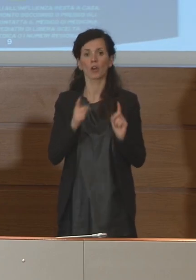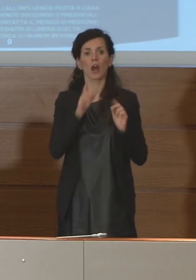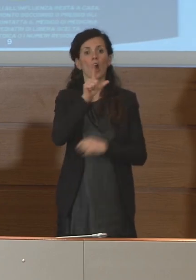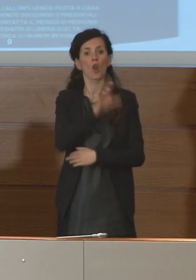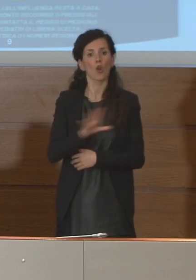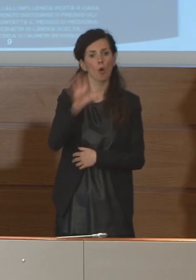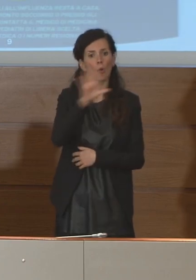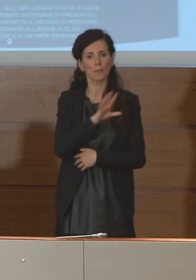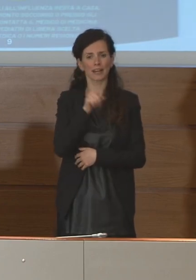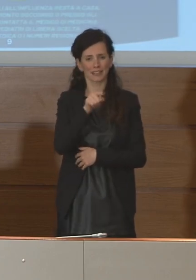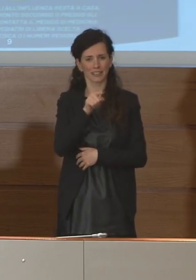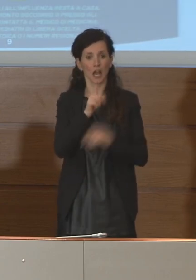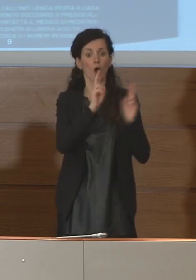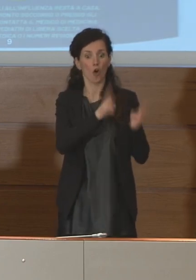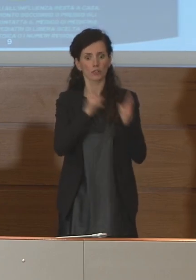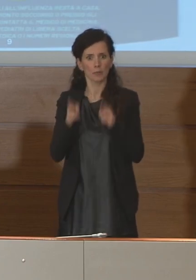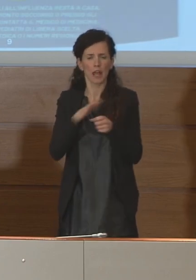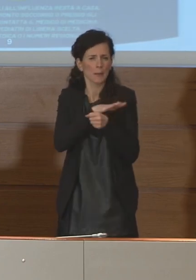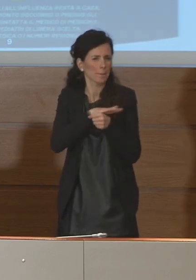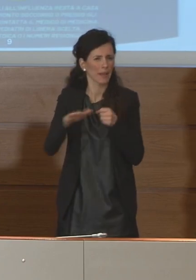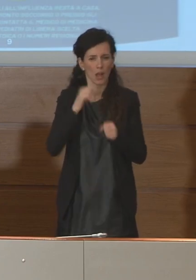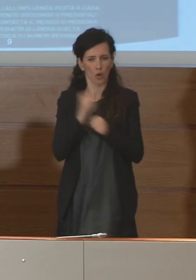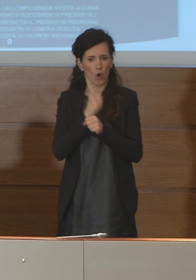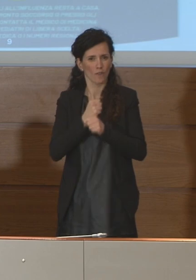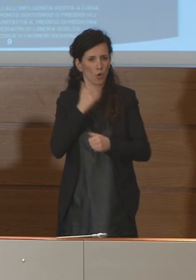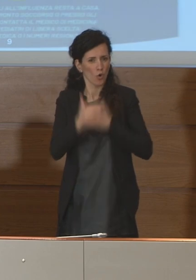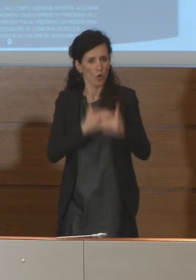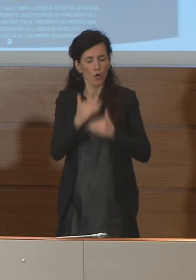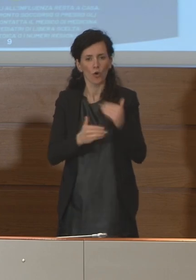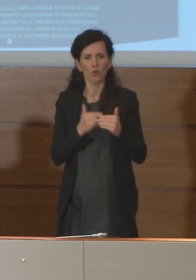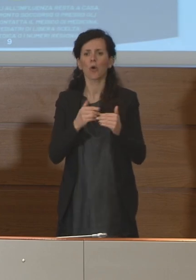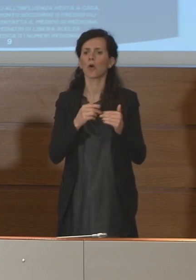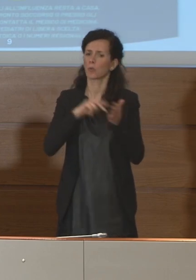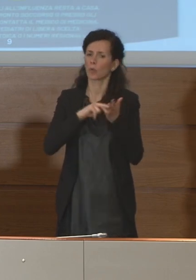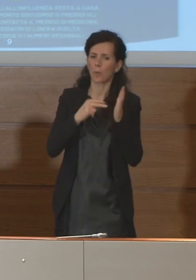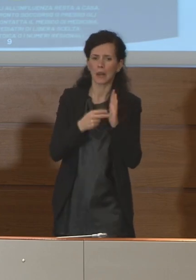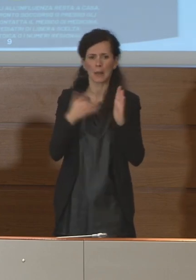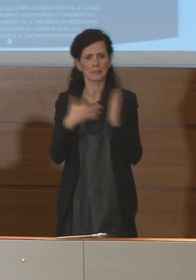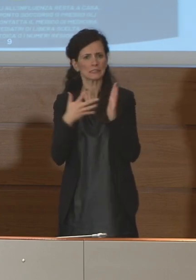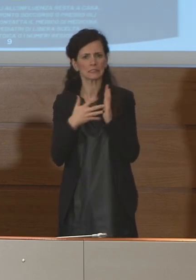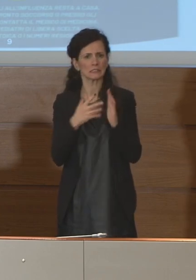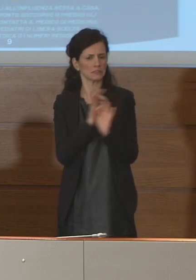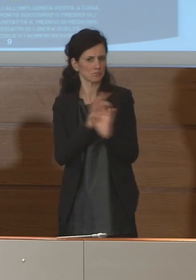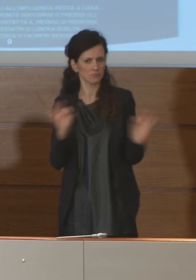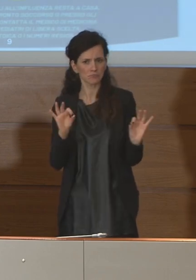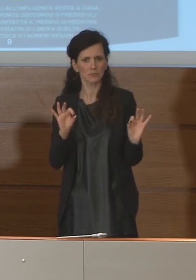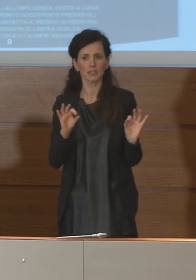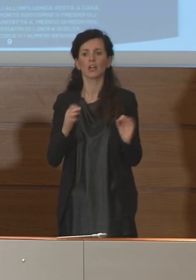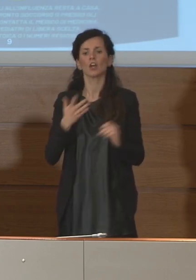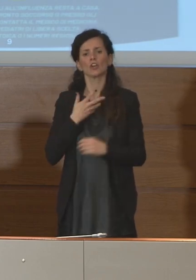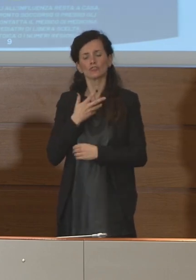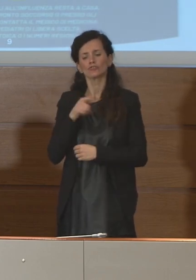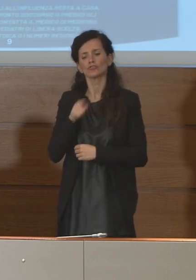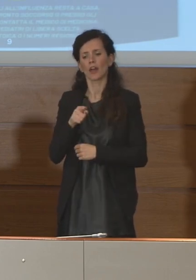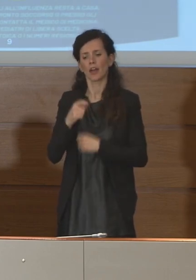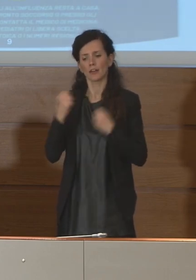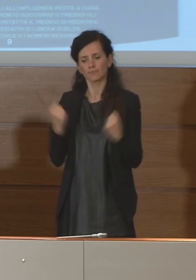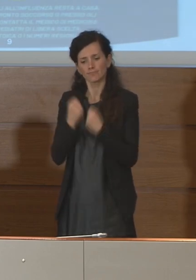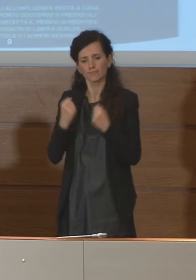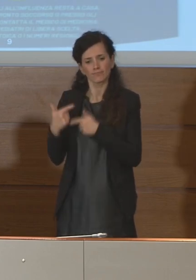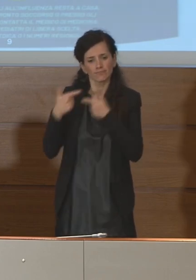oberati di lavoro ed è in atto quel piano di potenziamento delle strutture di terapie